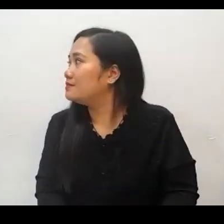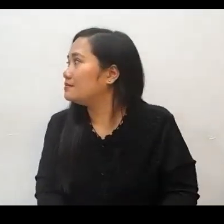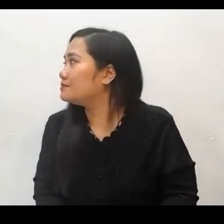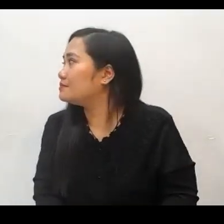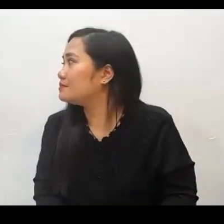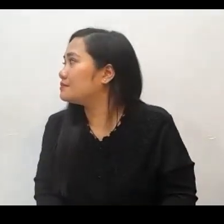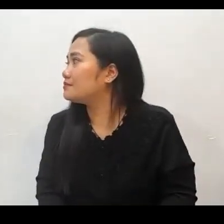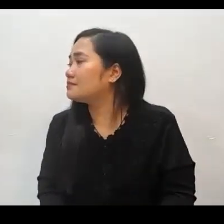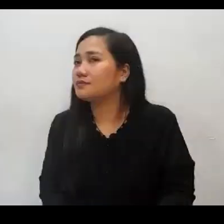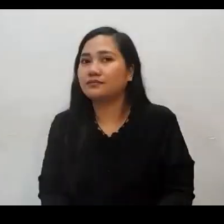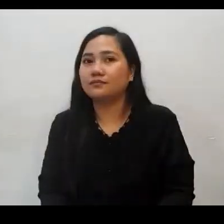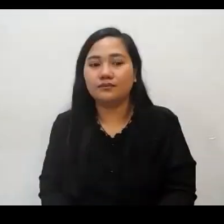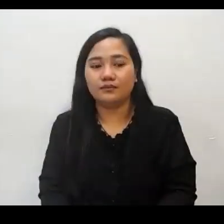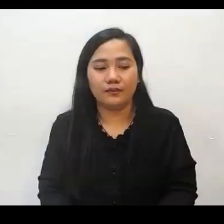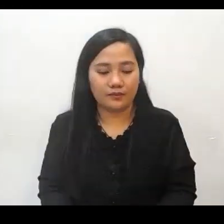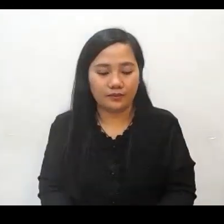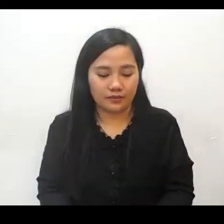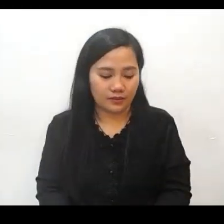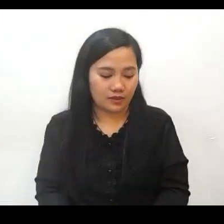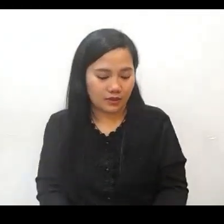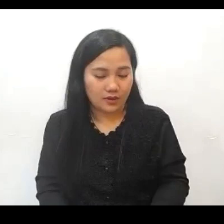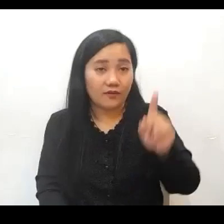1st Corinthians chapter 7 here